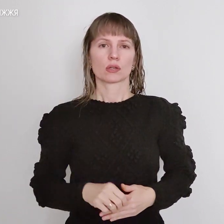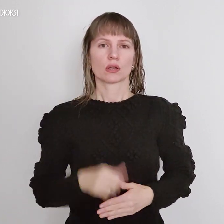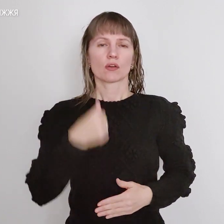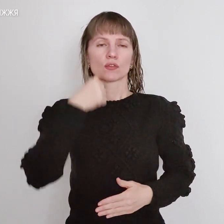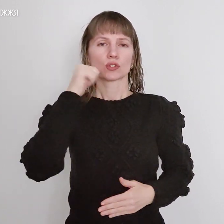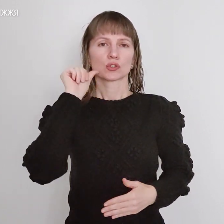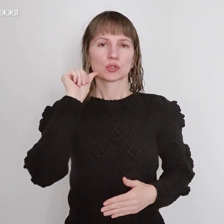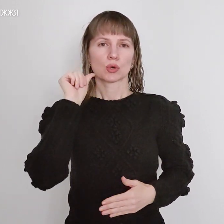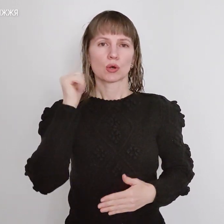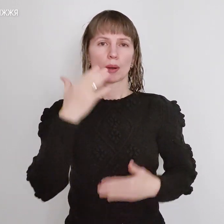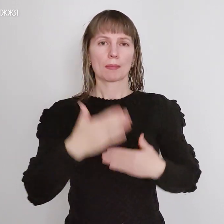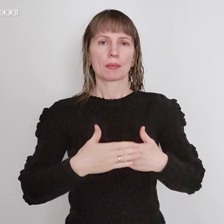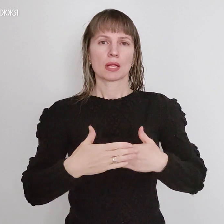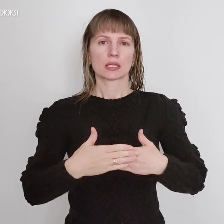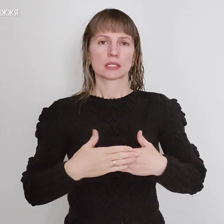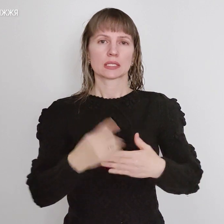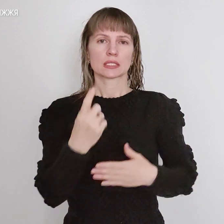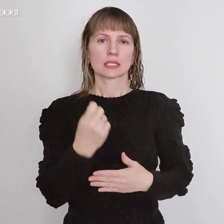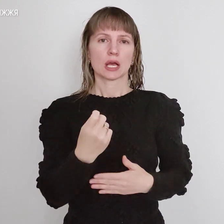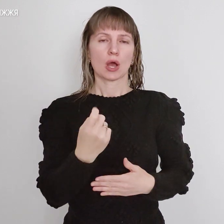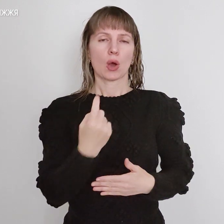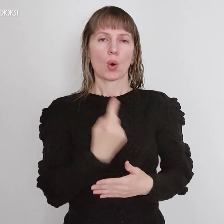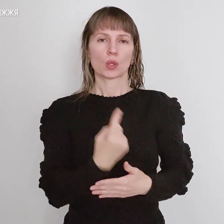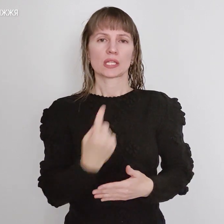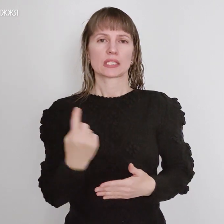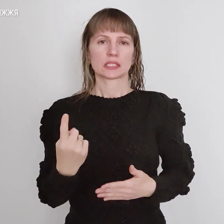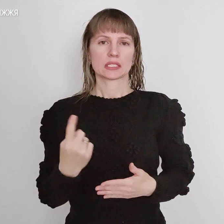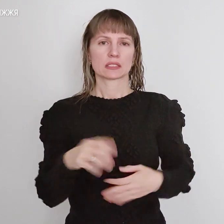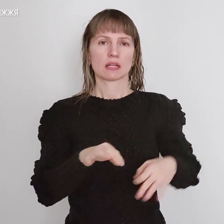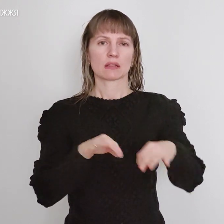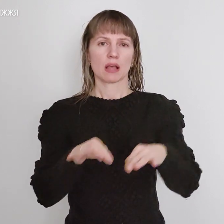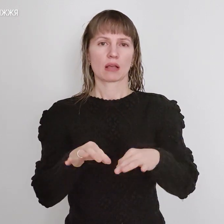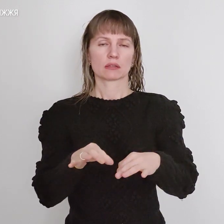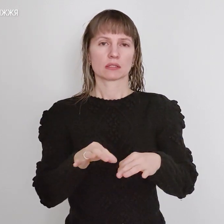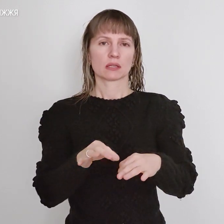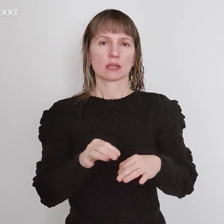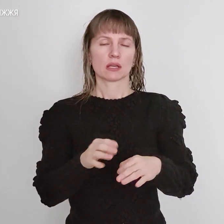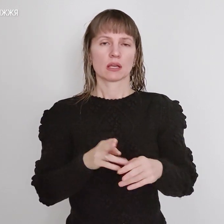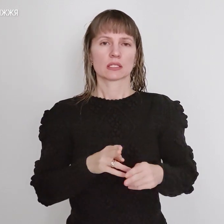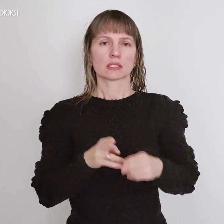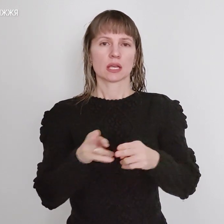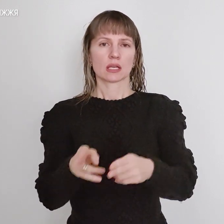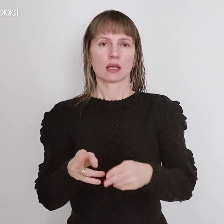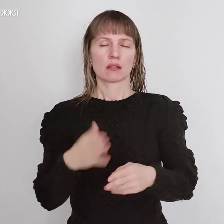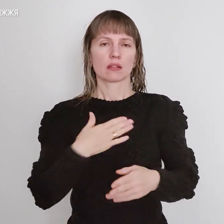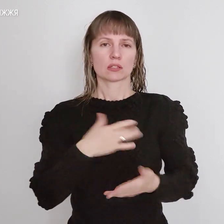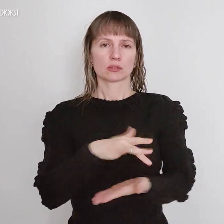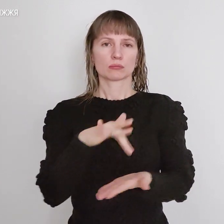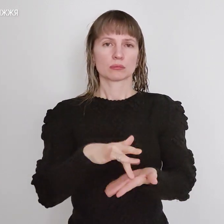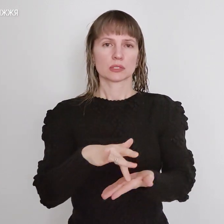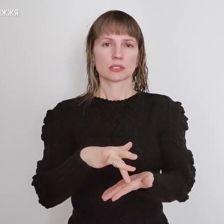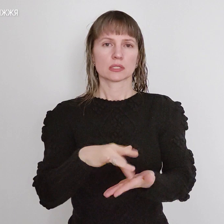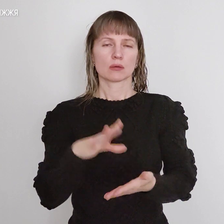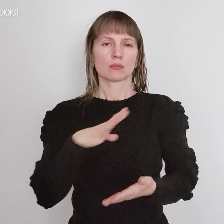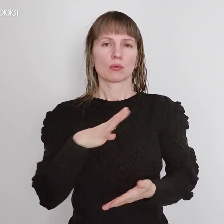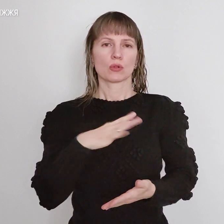близько 100 одиниць техніки відійшло до нашого війська. На голові колонах було три танки і